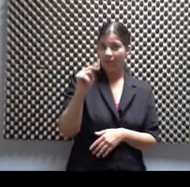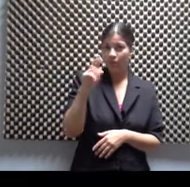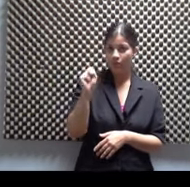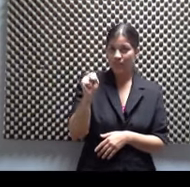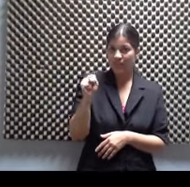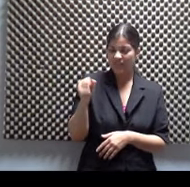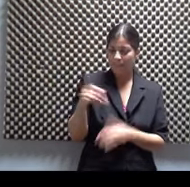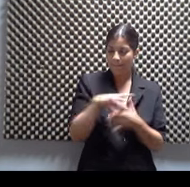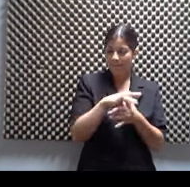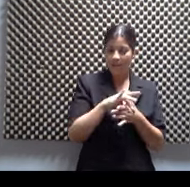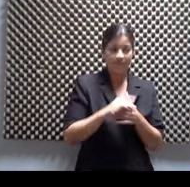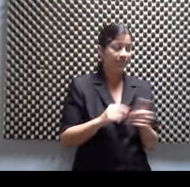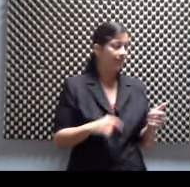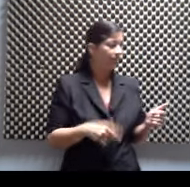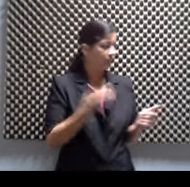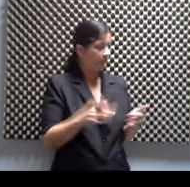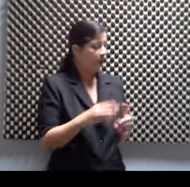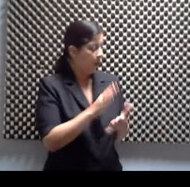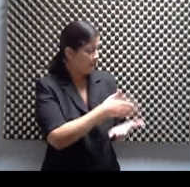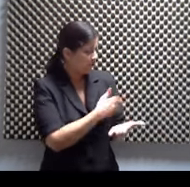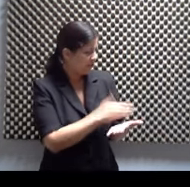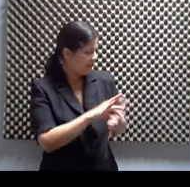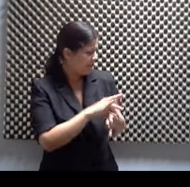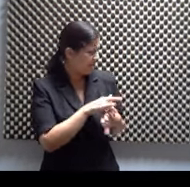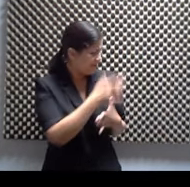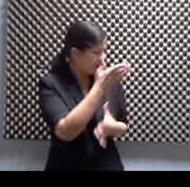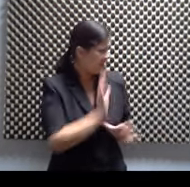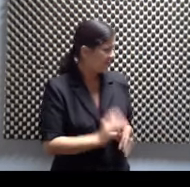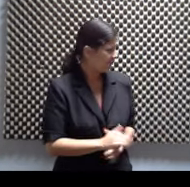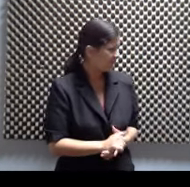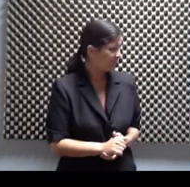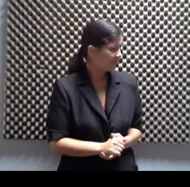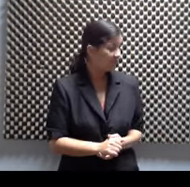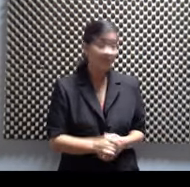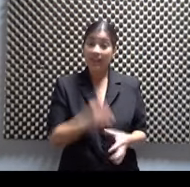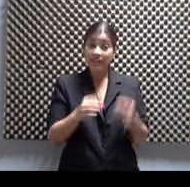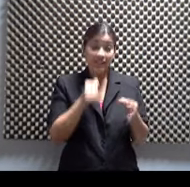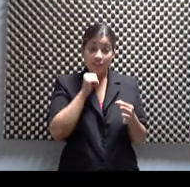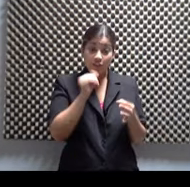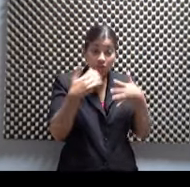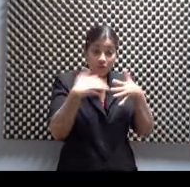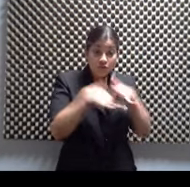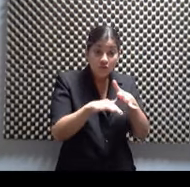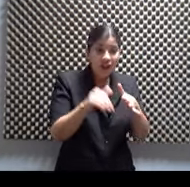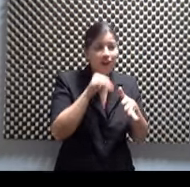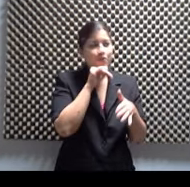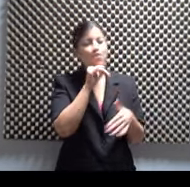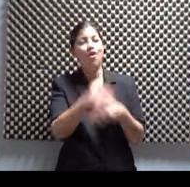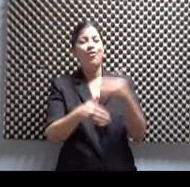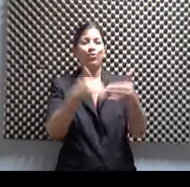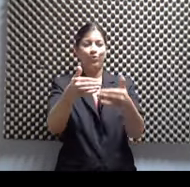la música en piel. Señor coordinador y director de la Fundación Nacional. El funciona, no evoluciona. Palabras con luz.